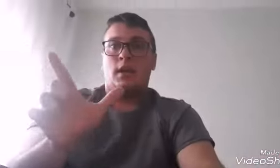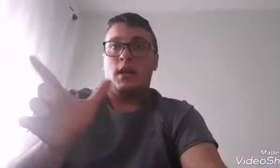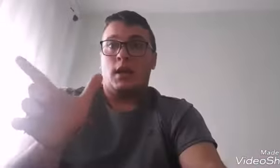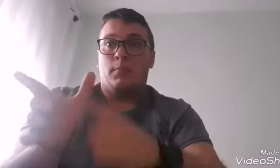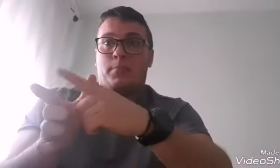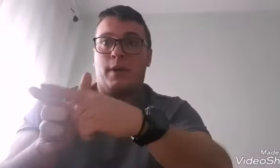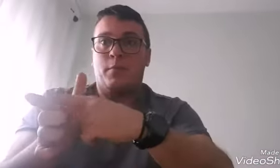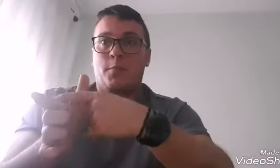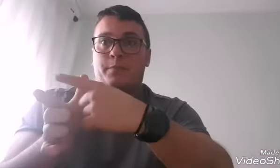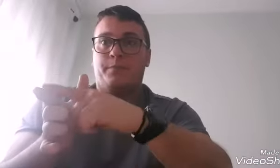Primo.